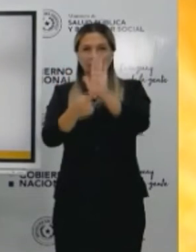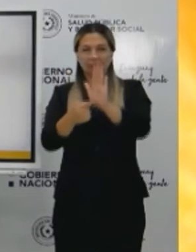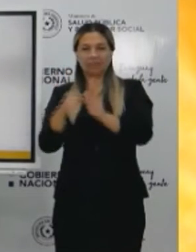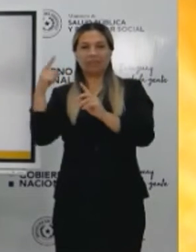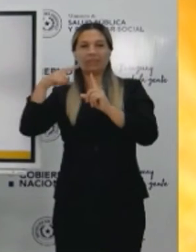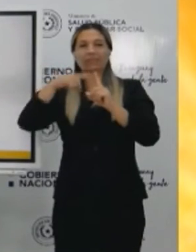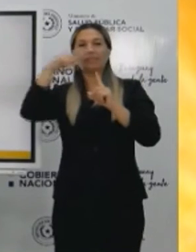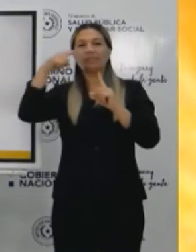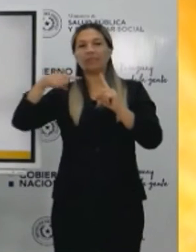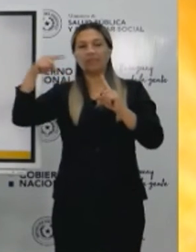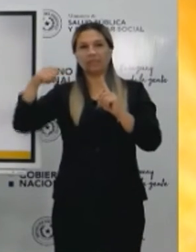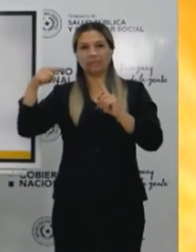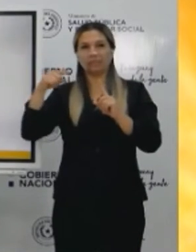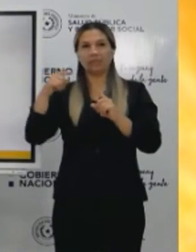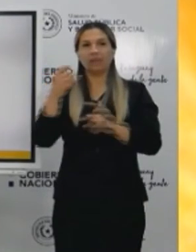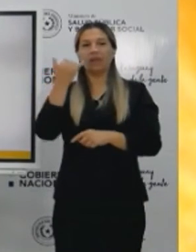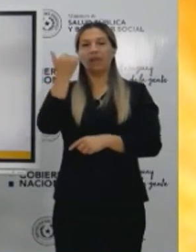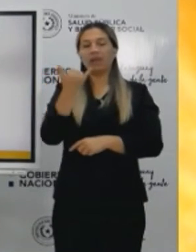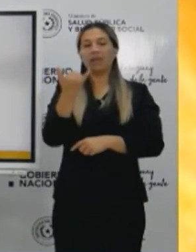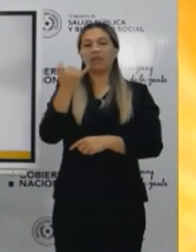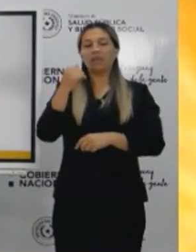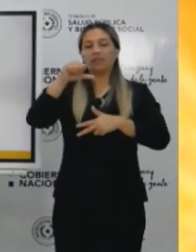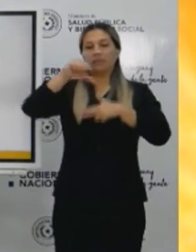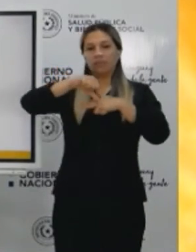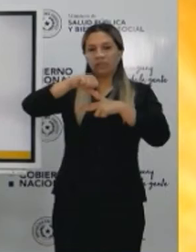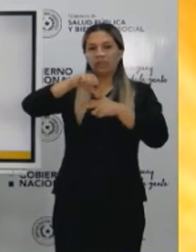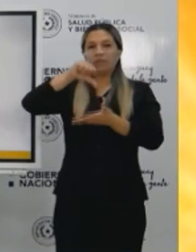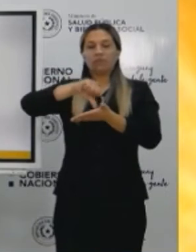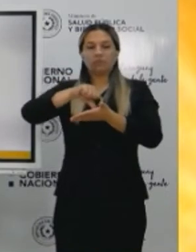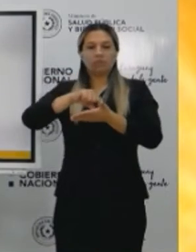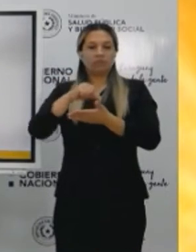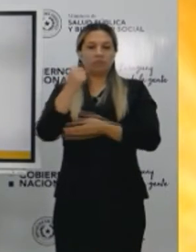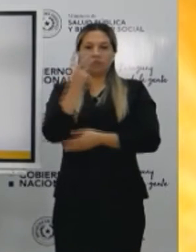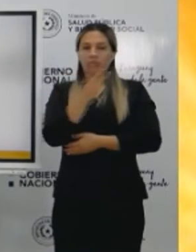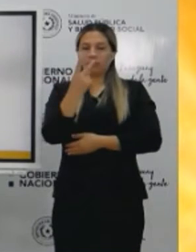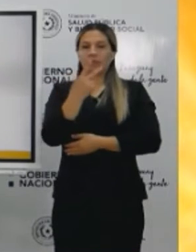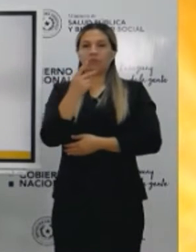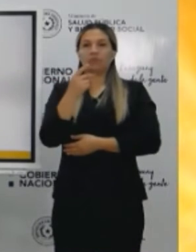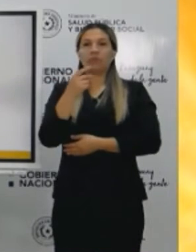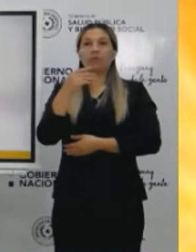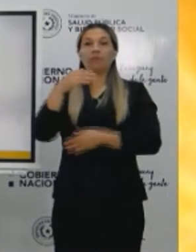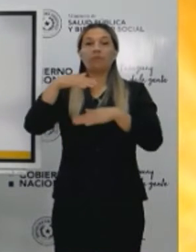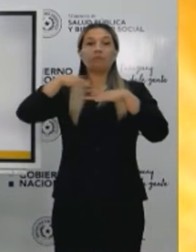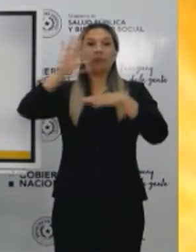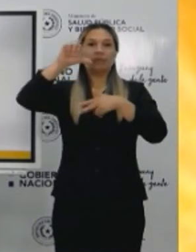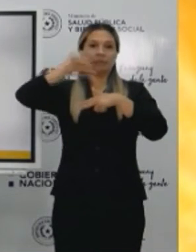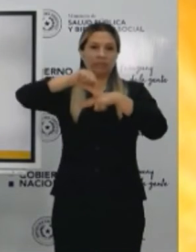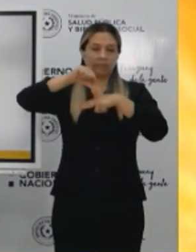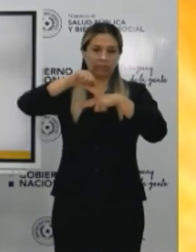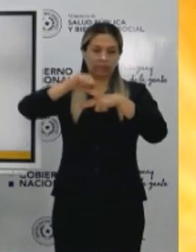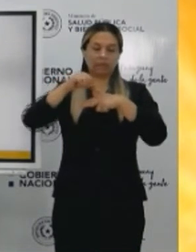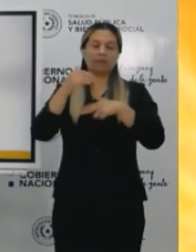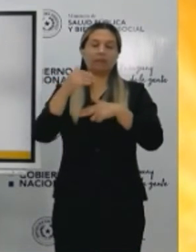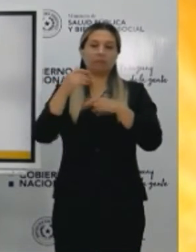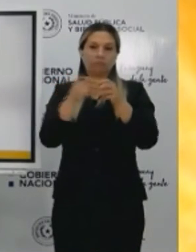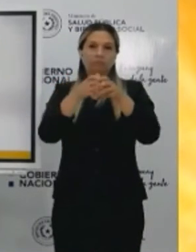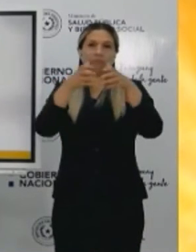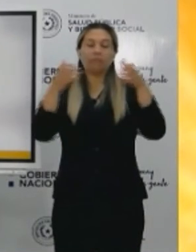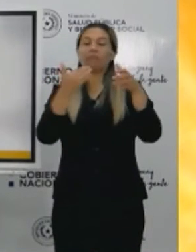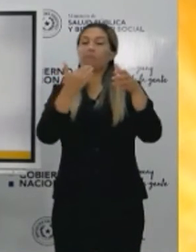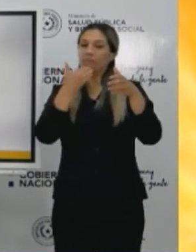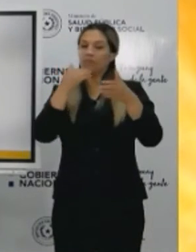expensas principalmente de estos dos lugares, particularmente el departamento central, pero también bastante capital.